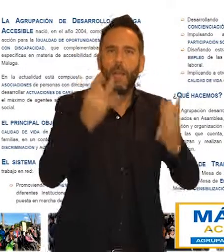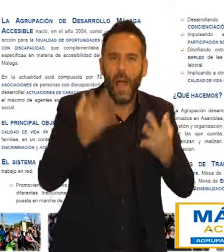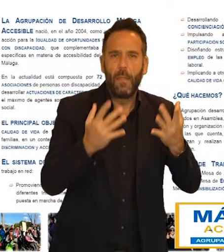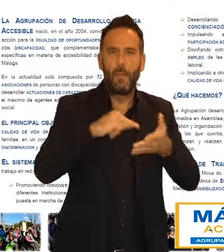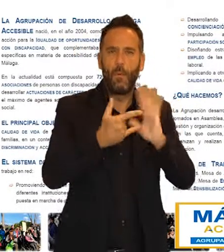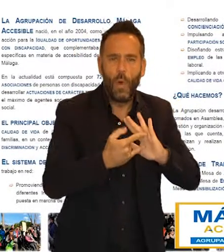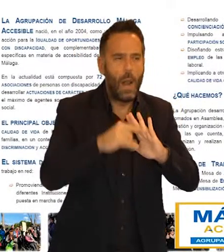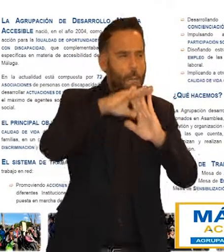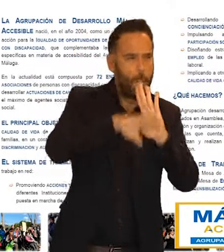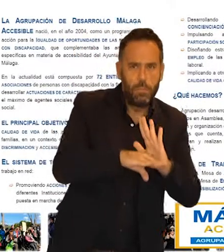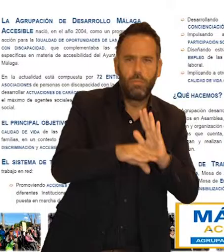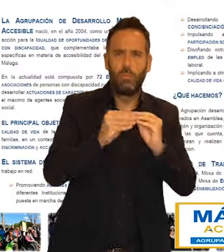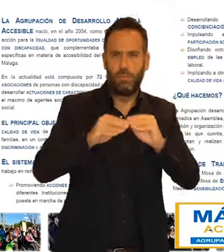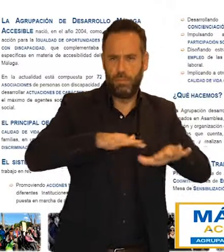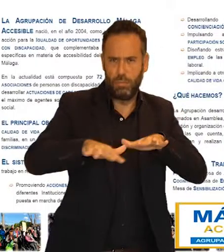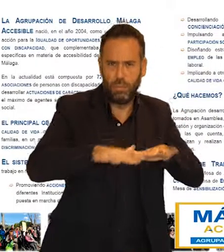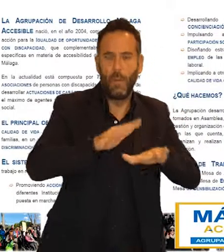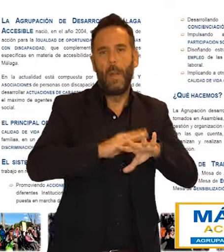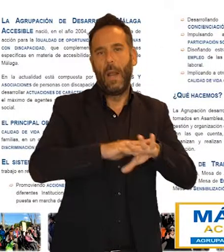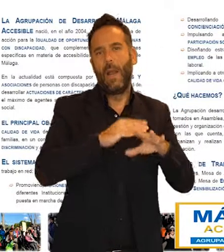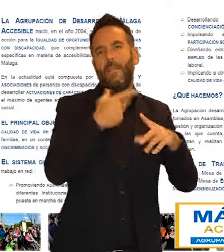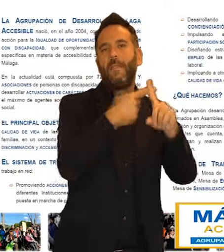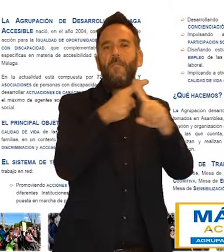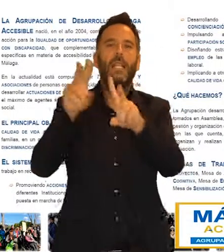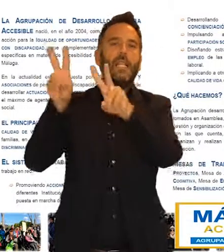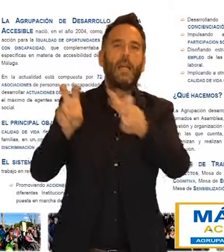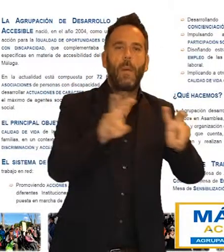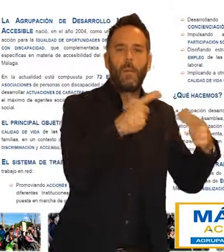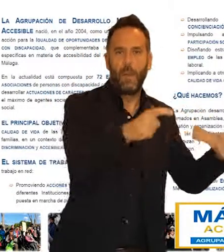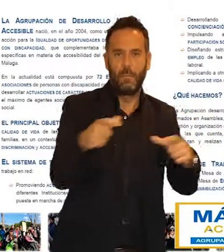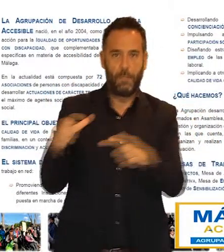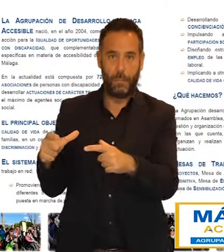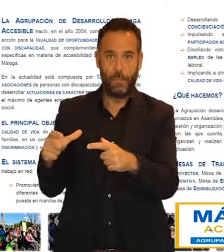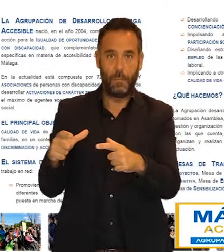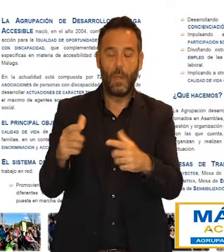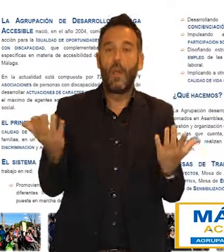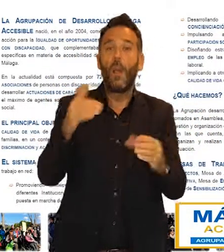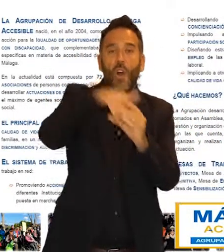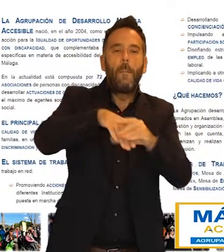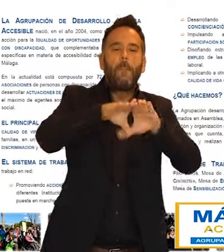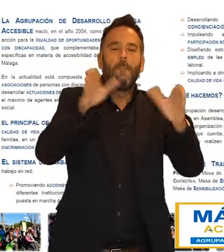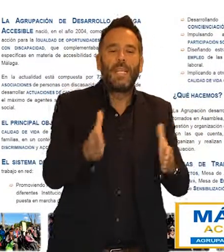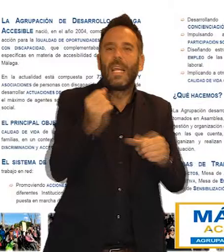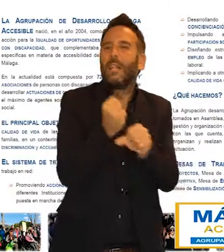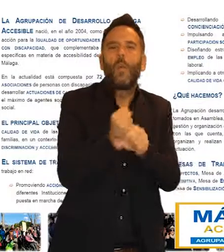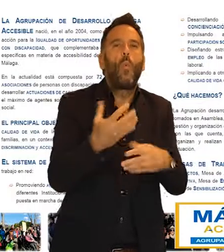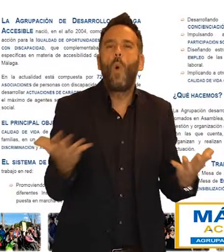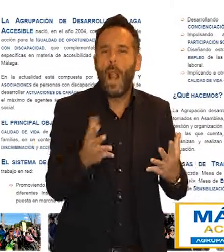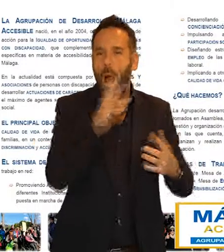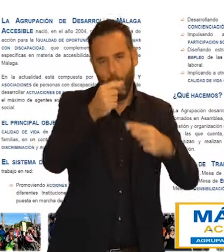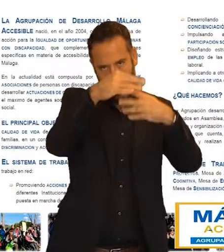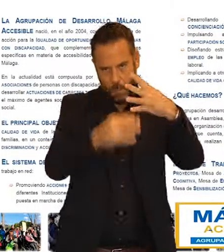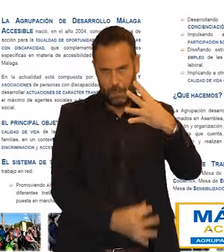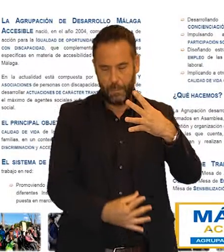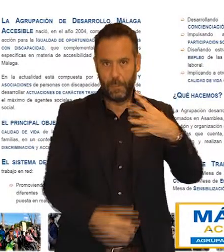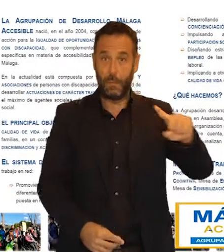así como proyectos de actuación. Mesas de trabajo Mesa de organización y